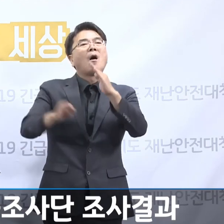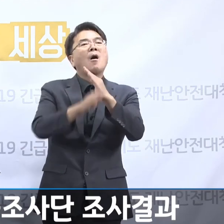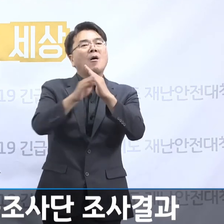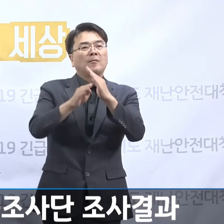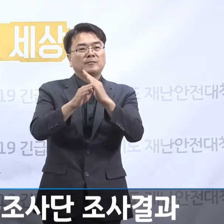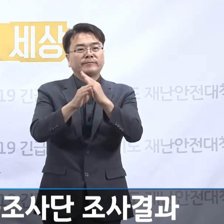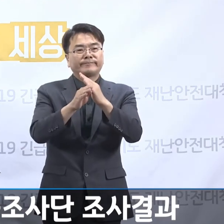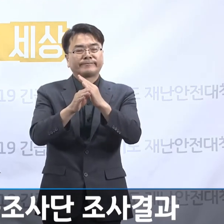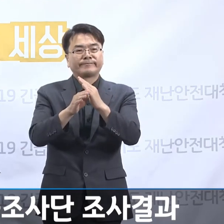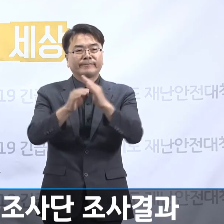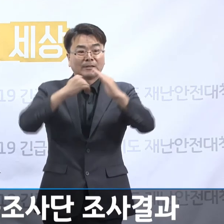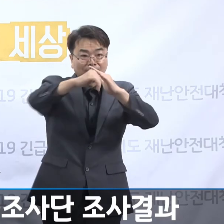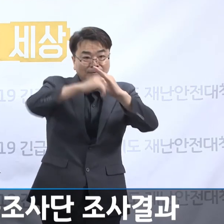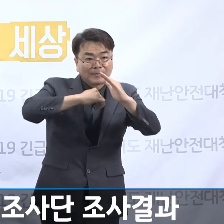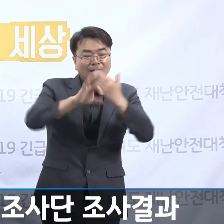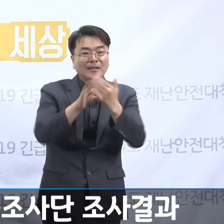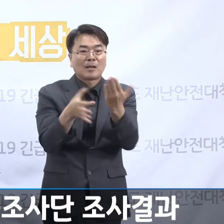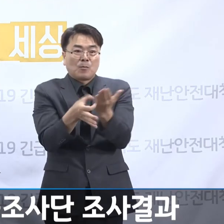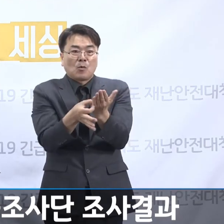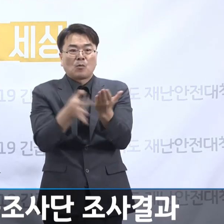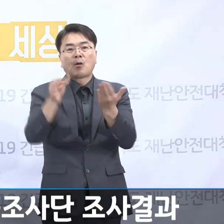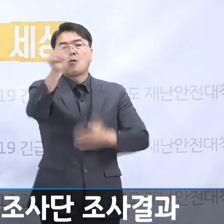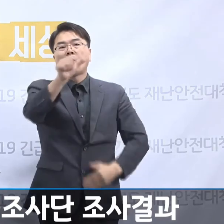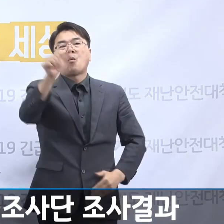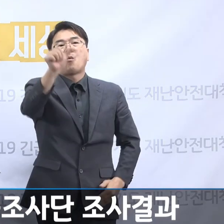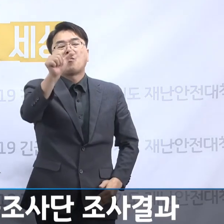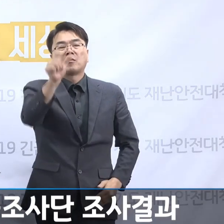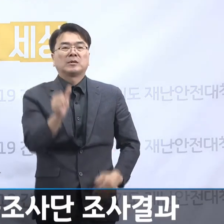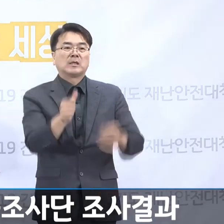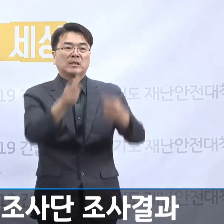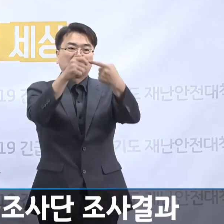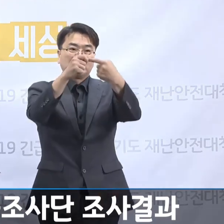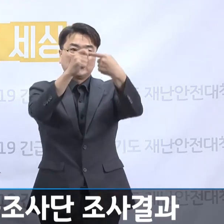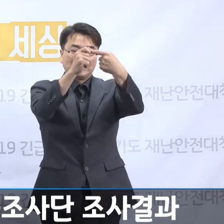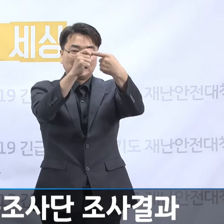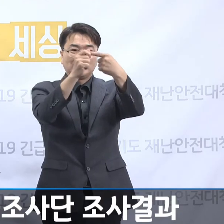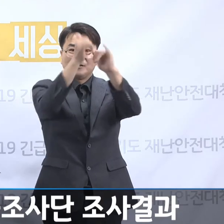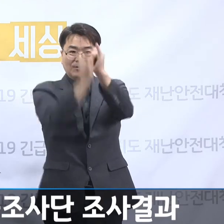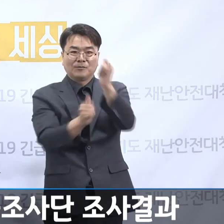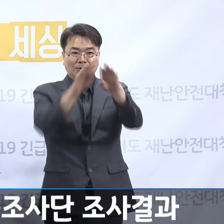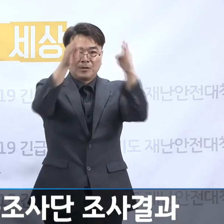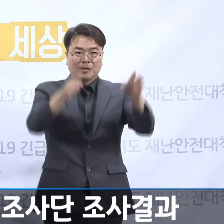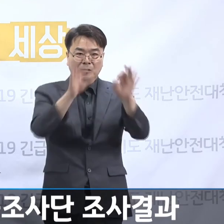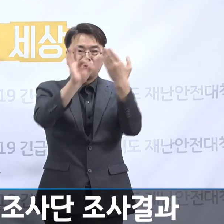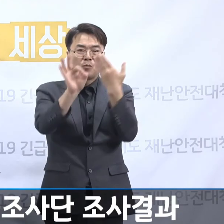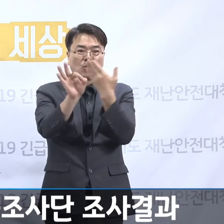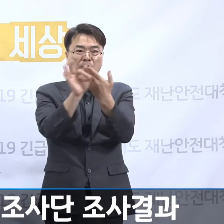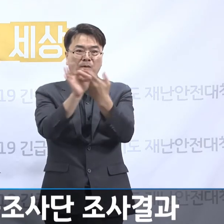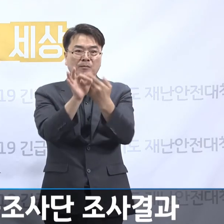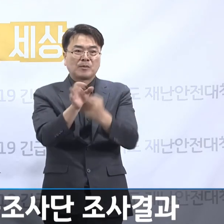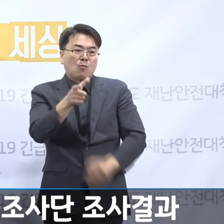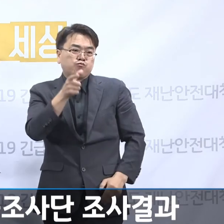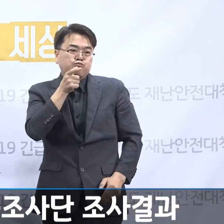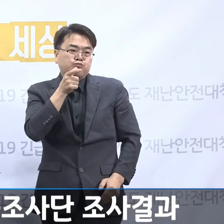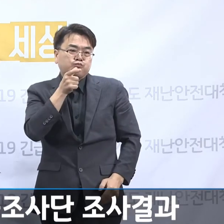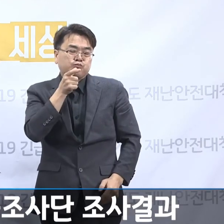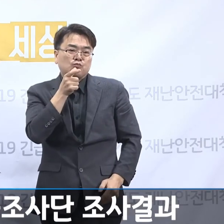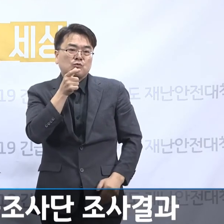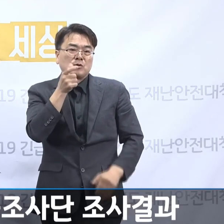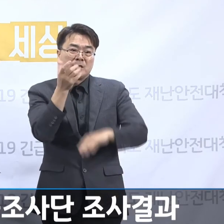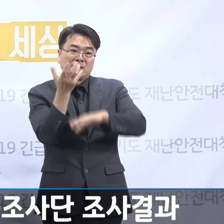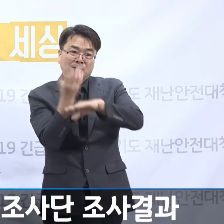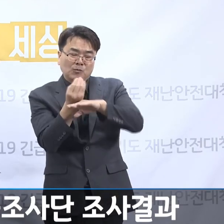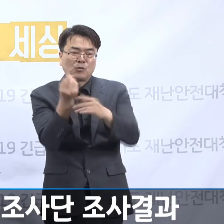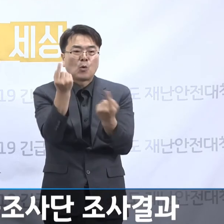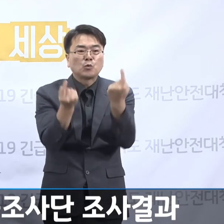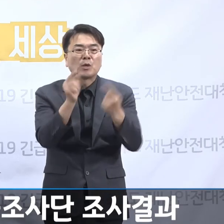입장료 5천원을 받고 운영되는 제1역사관은 습도 조절이 되지 않는 곳입니다. 그래서